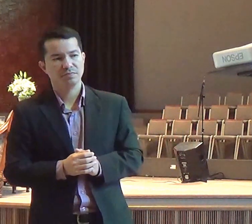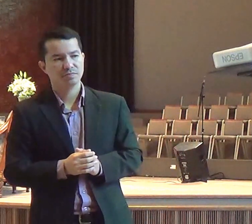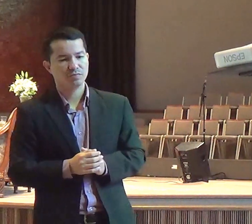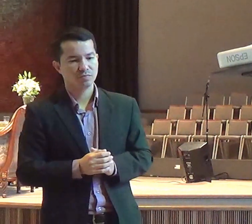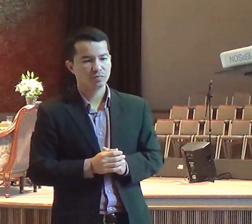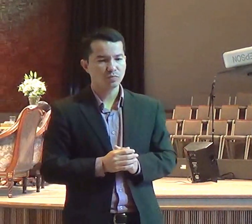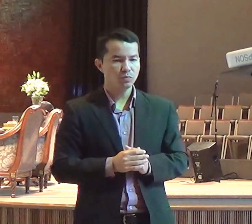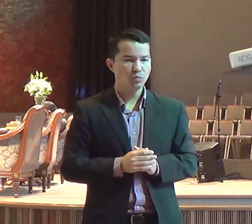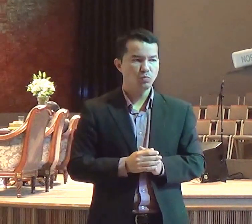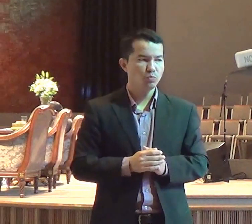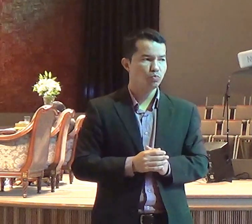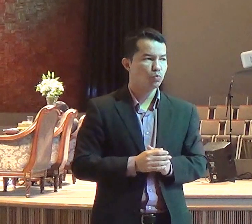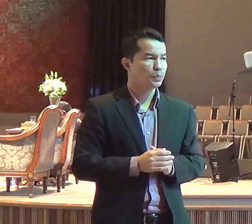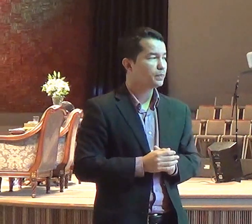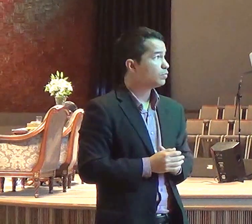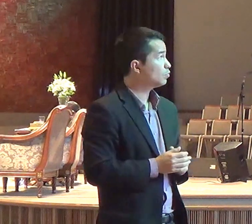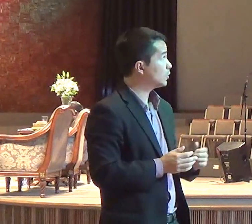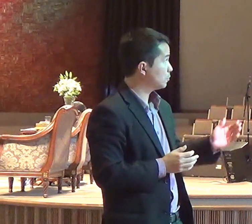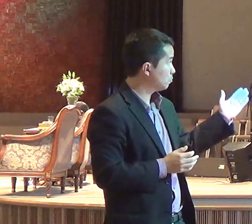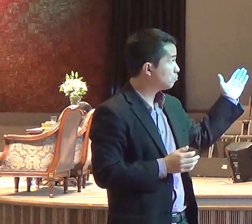A palavra do Senhor diz assim,